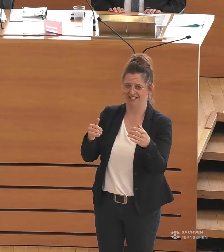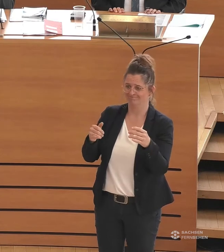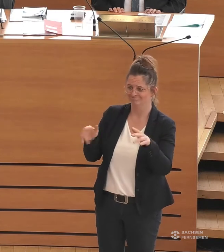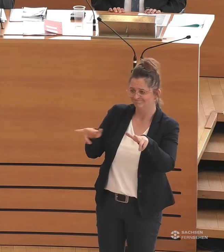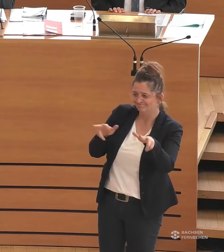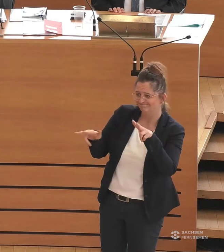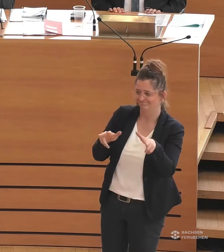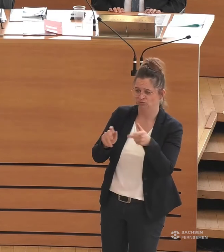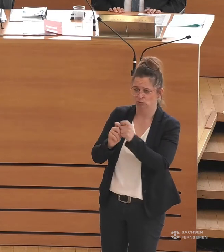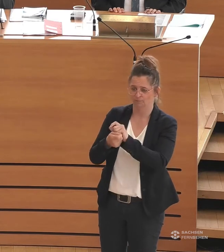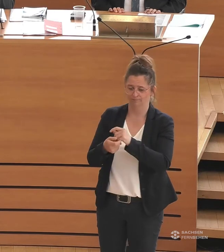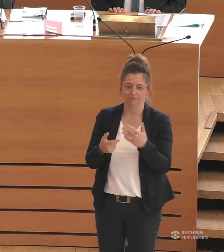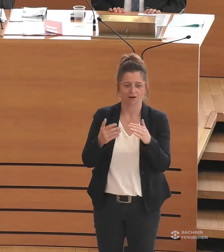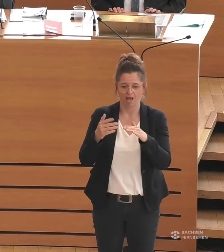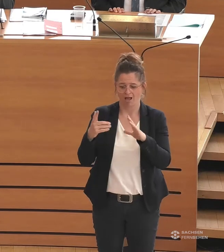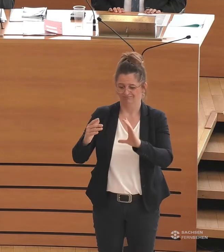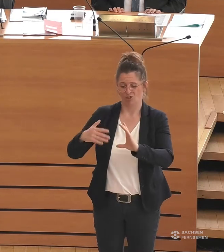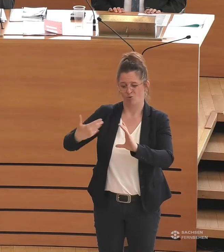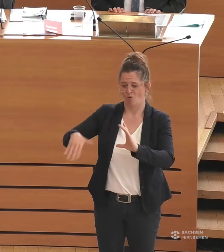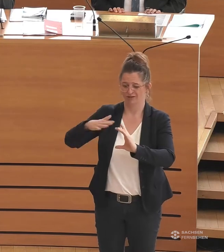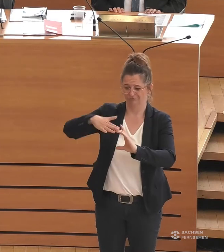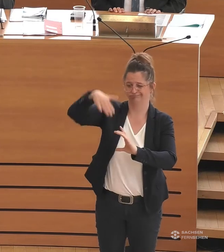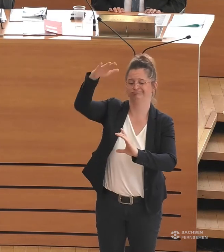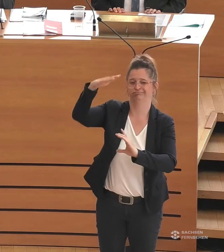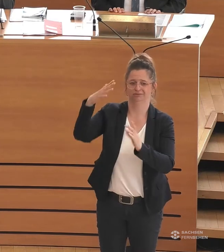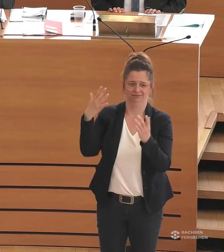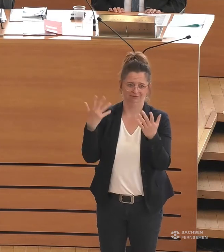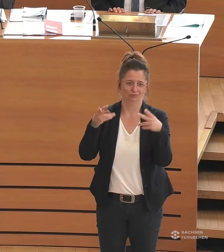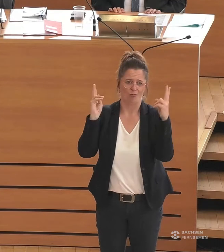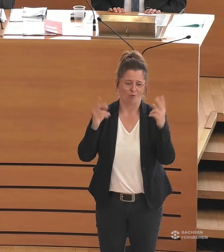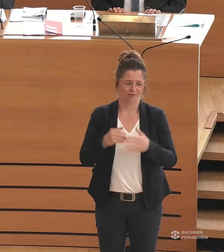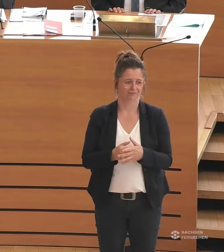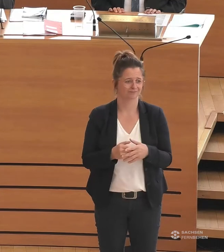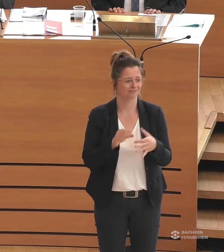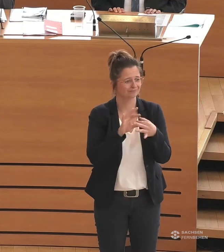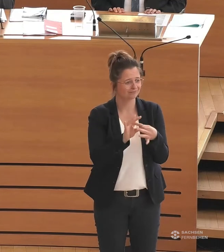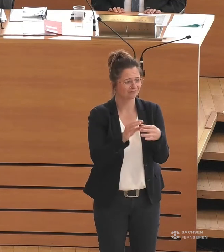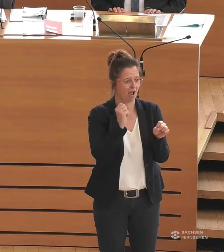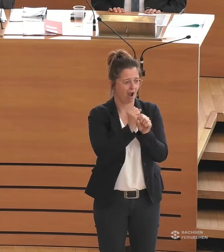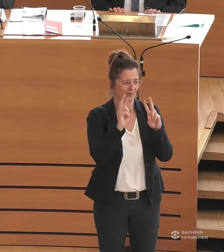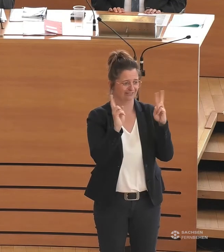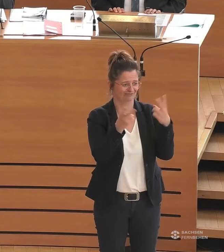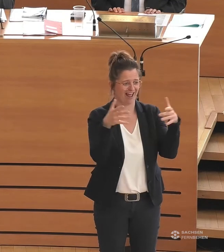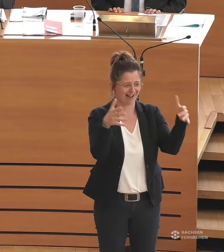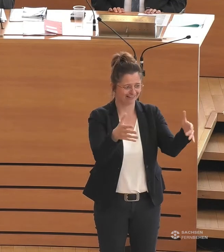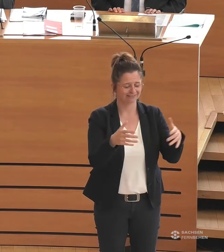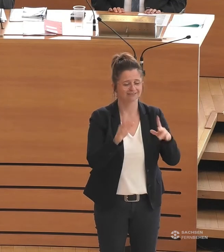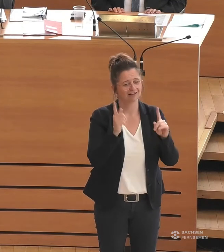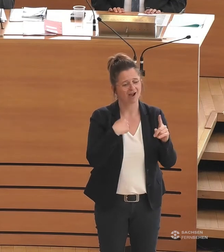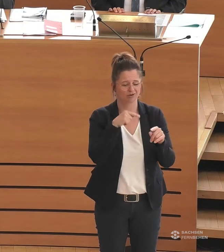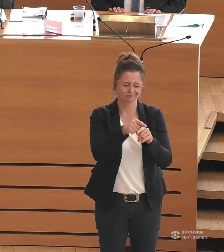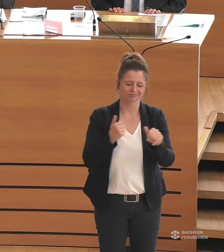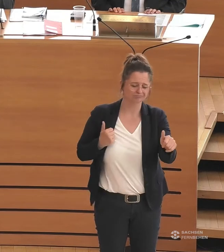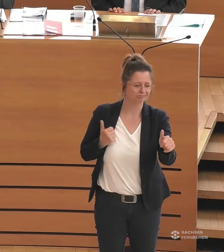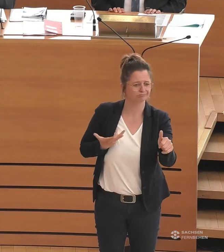Nach oben besteht hier natürlich noch Luft. Was das Thema Arbeitswelt betrifft, gilt dort auch einiges aufzuholen.